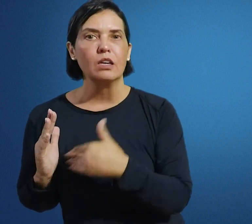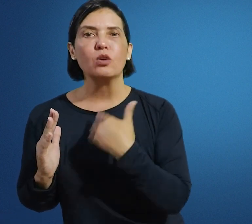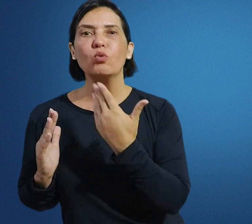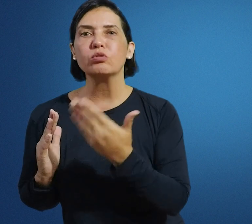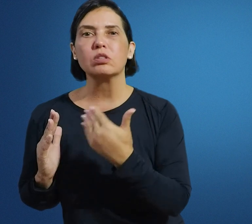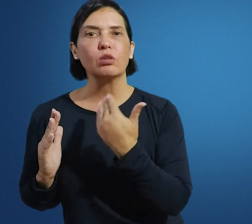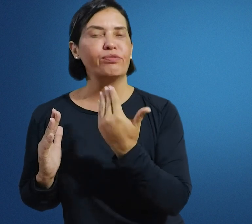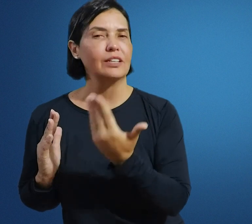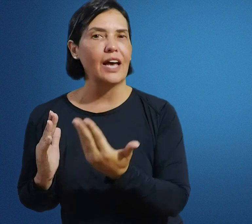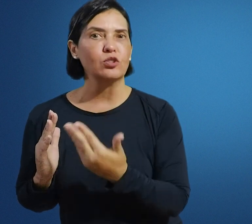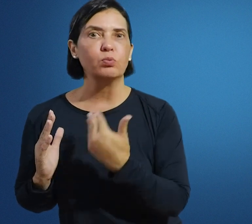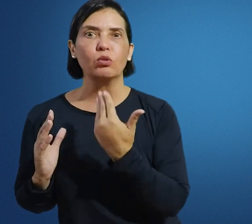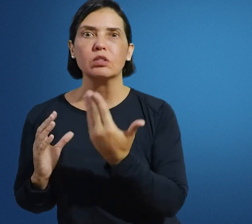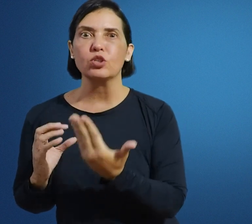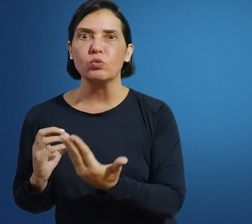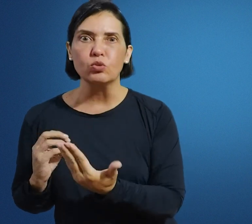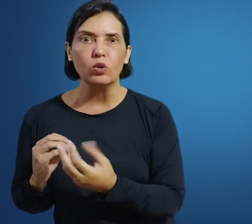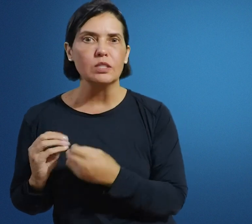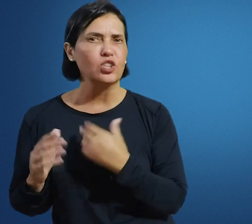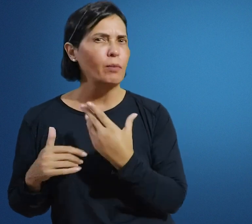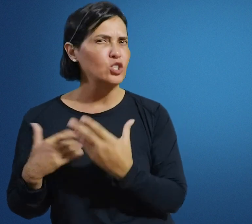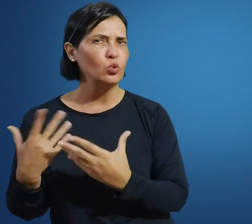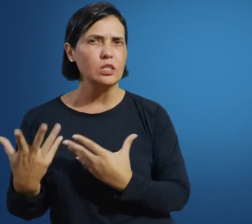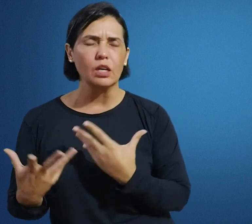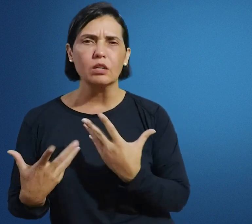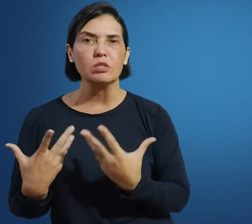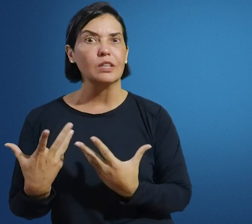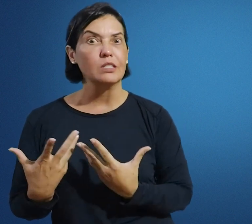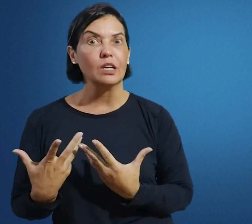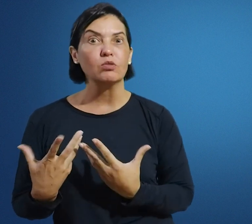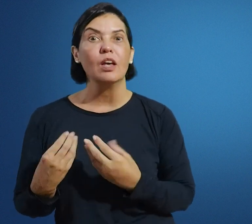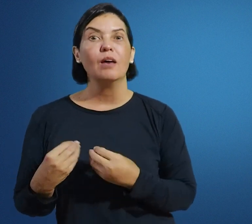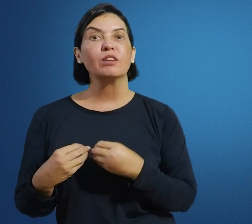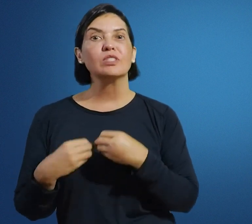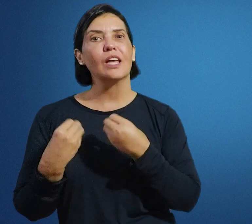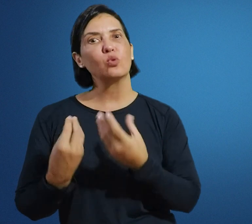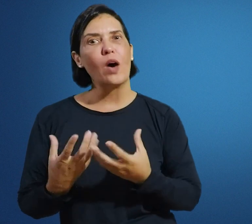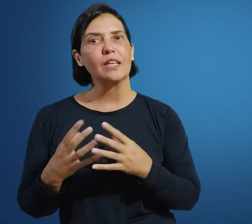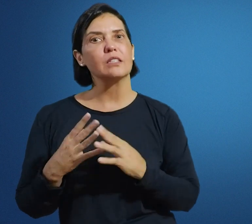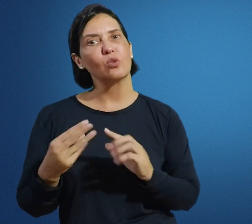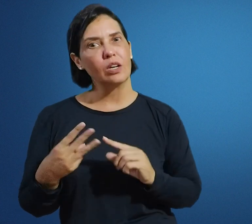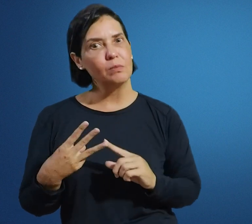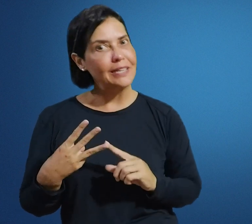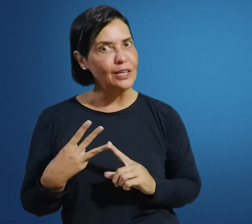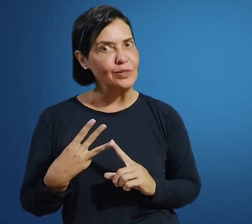em cursos que são ofertados por outras instituições, geralmente em dois anos, em três anos, para você atuar nessas escolas bilingues.